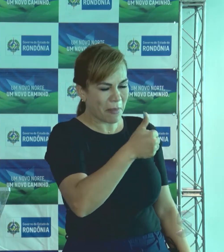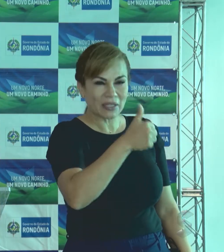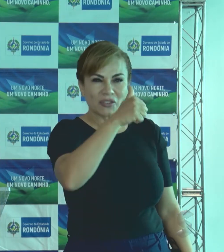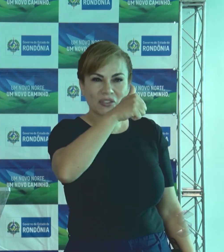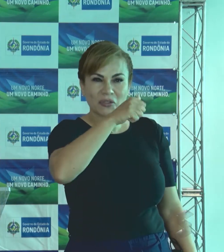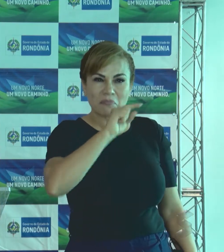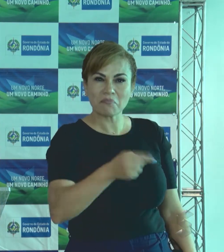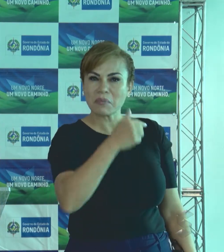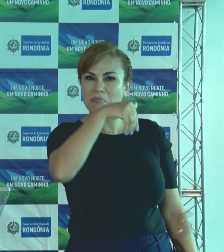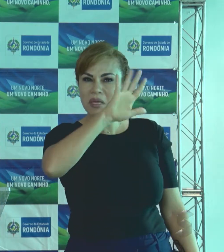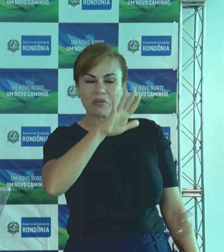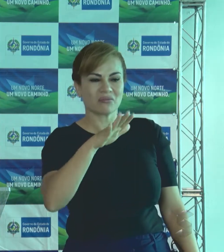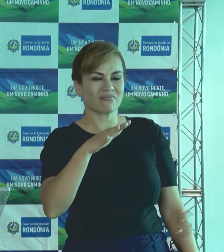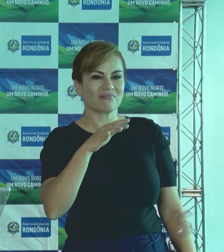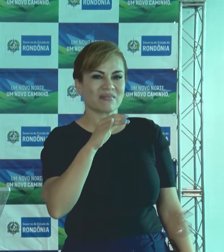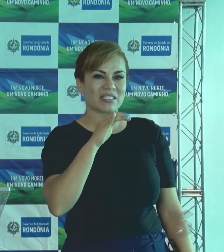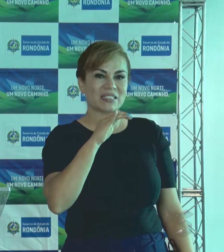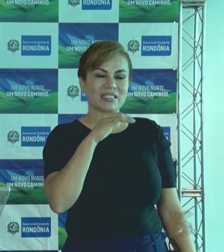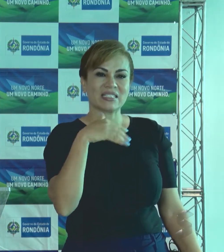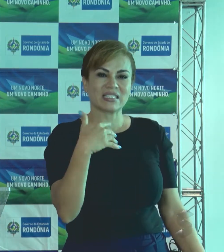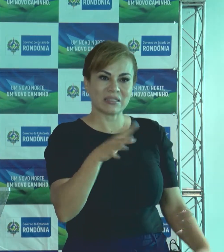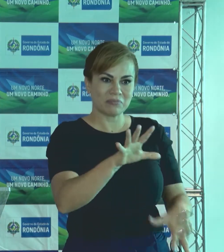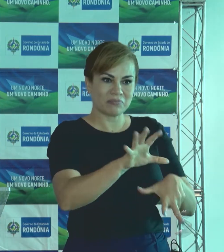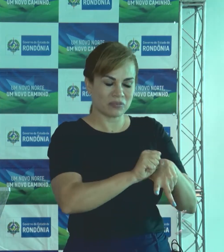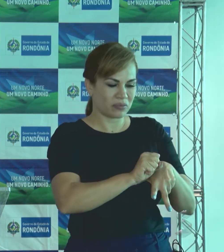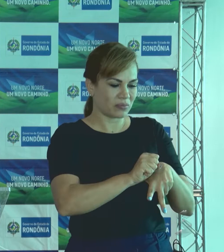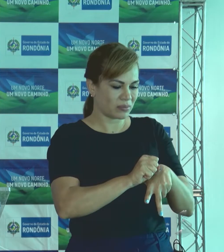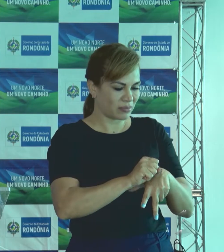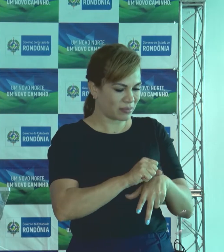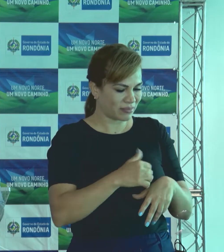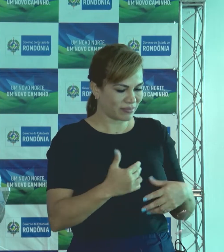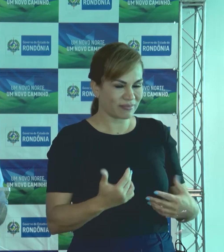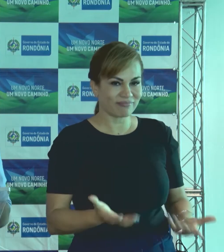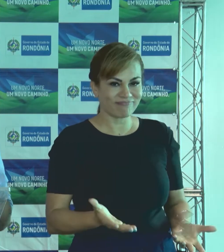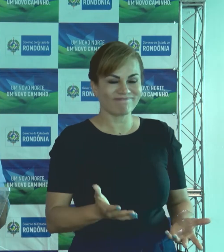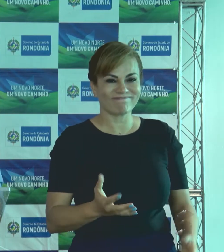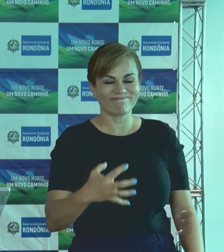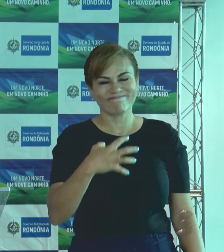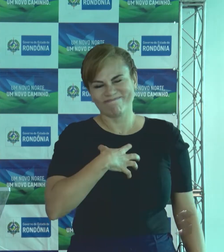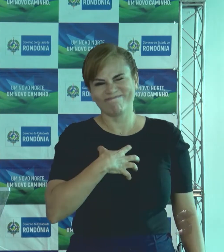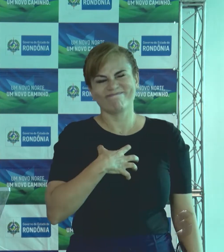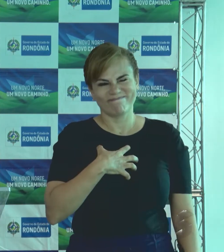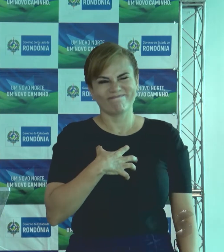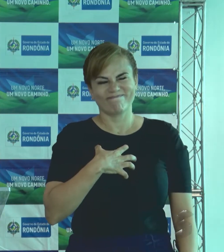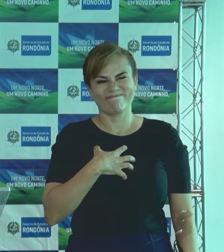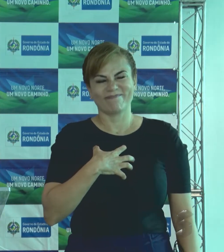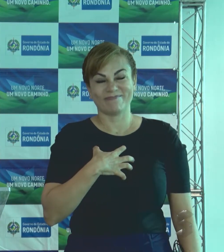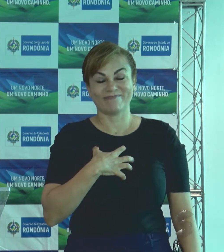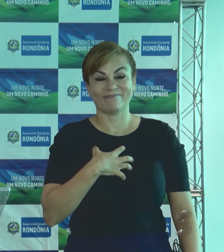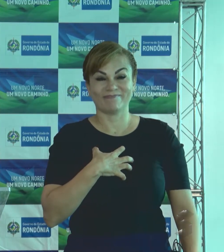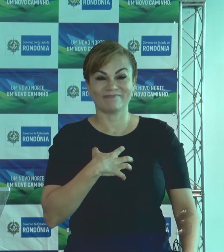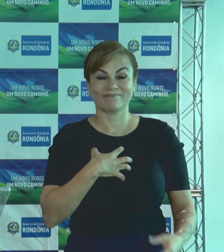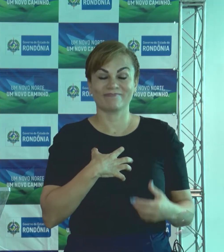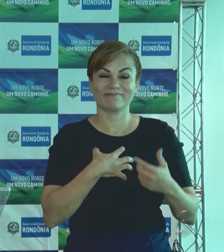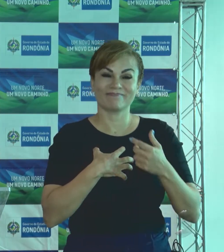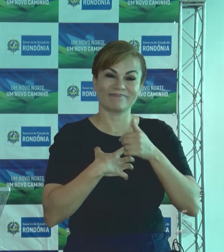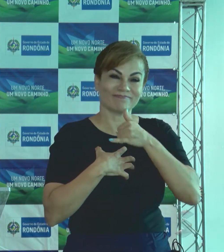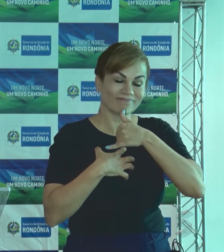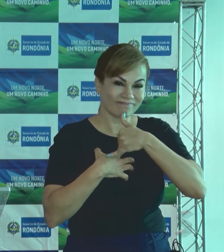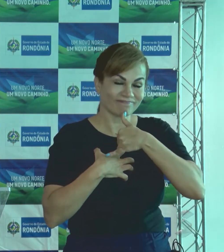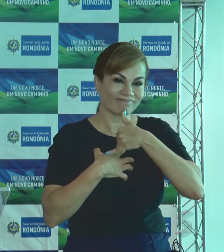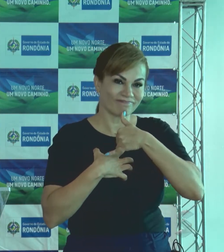como não se indignar. Tem gente que não está fazendo a sua parte. Nós precisamos, por favor, cada um de nós, como